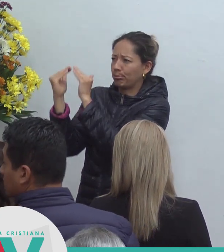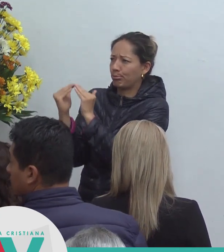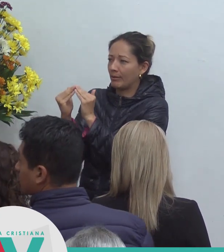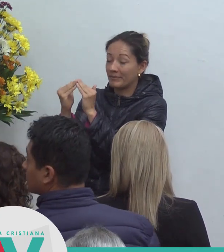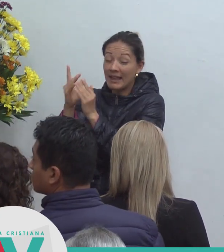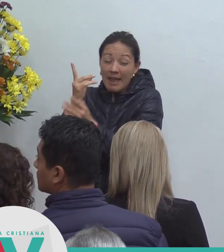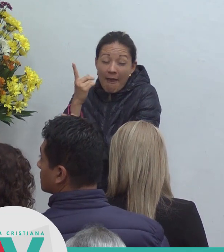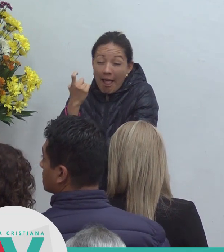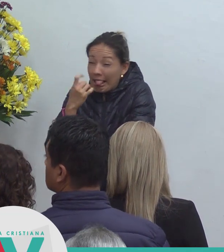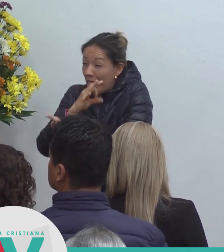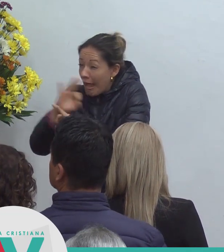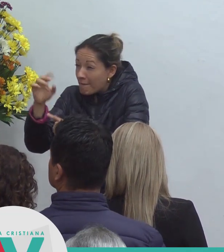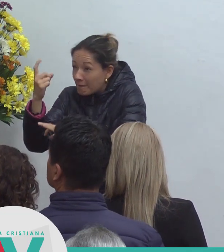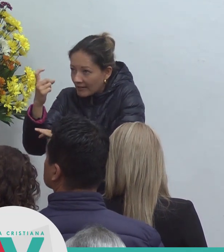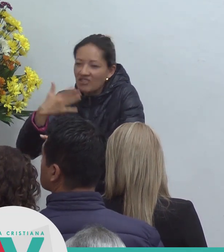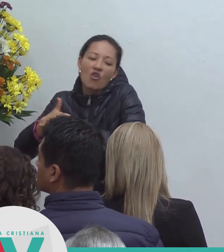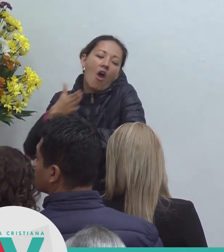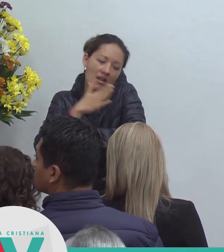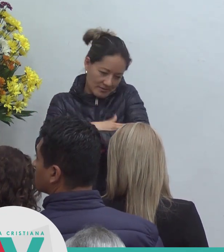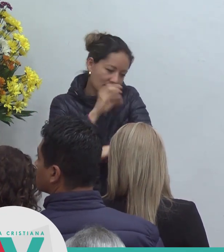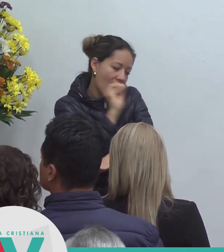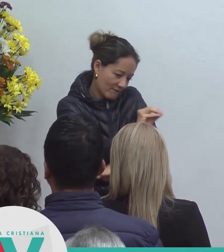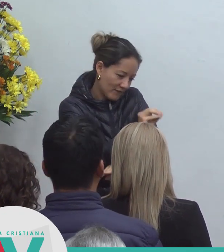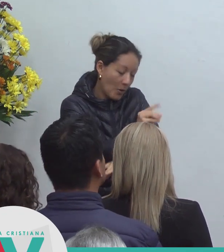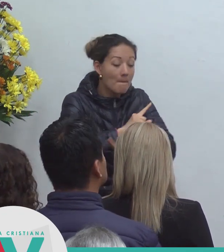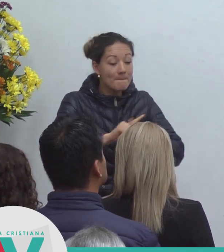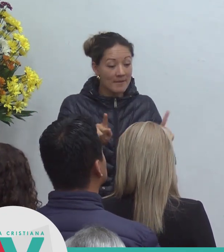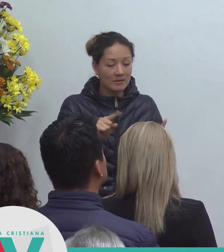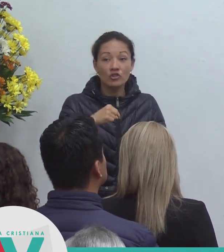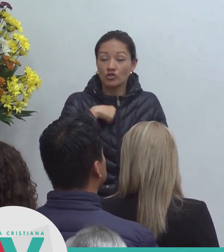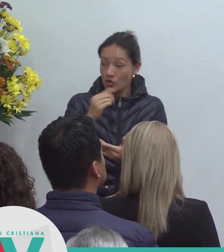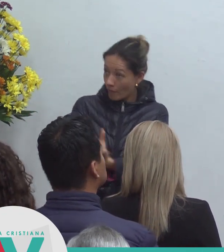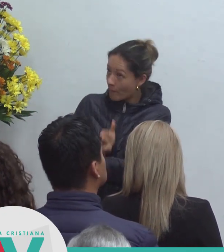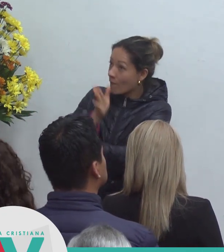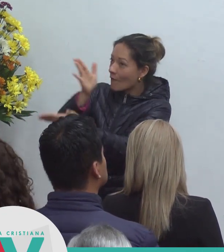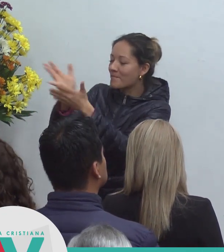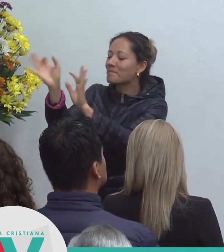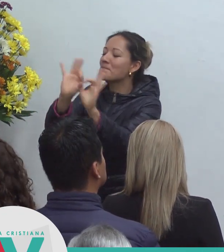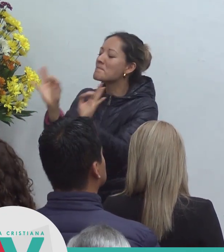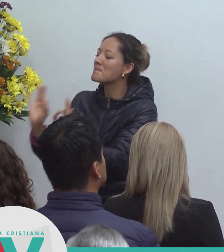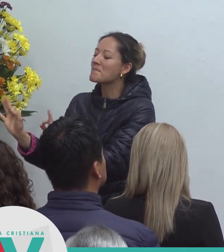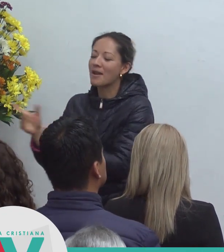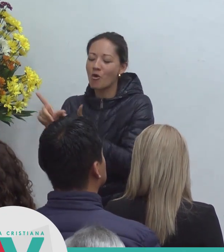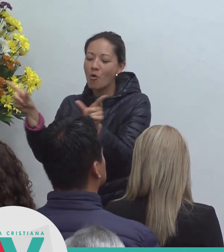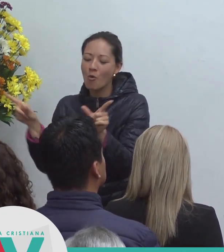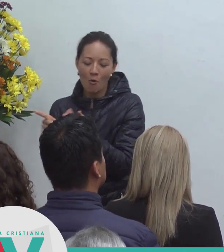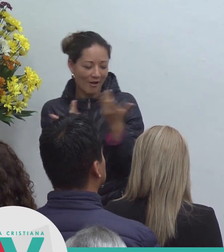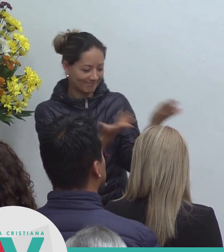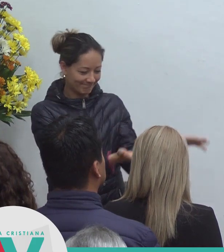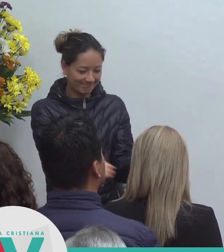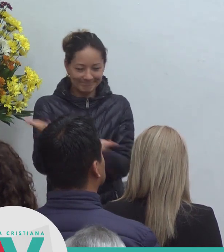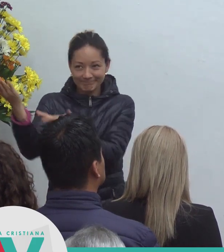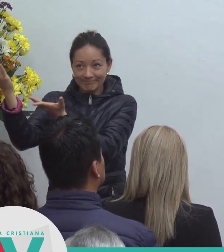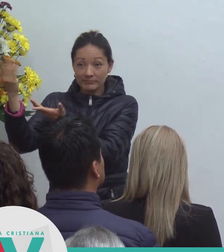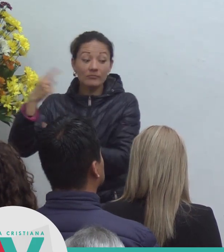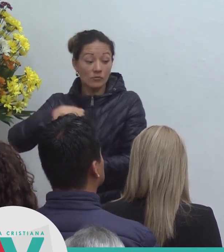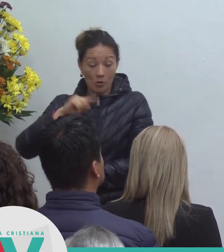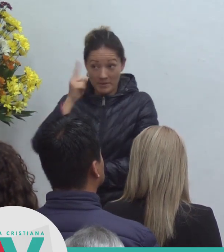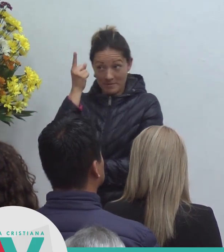os lo hubiera dicho voy pues a preparar lugar para vosotros y si me fuere ellos preparar el lugar vendré otra